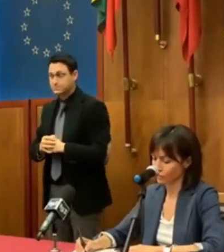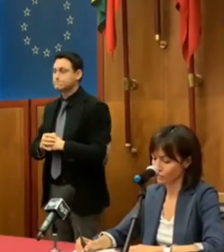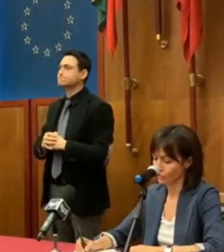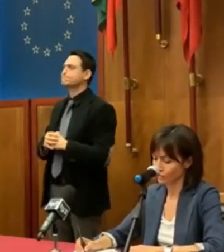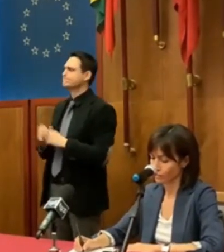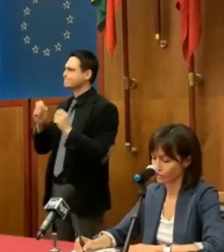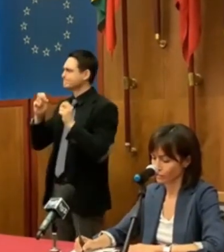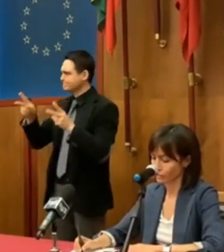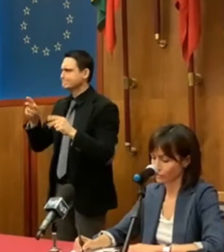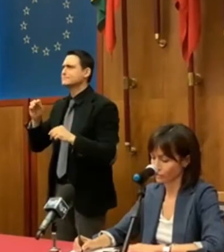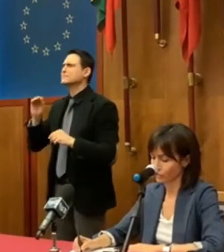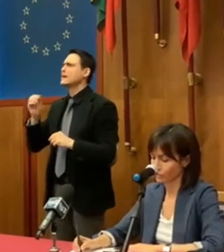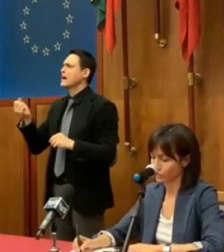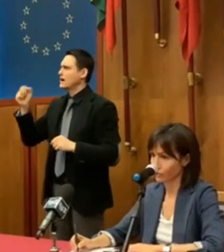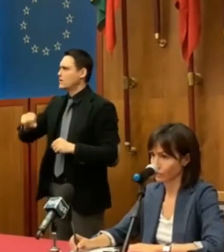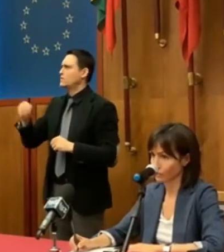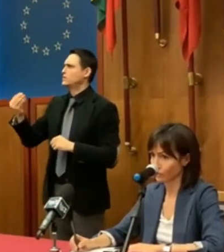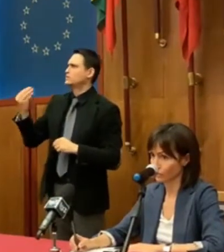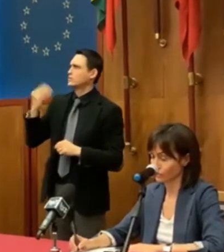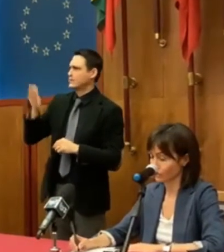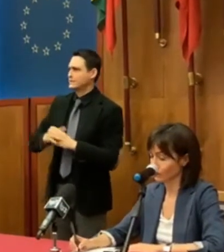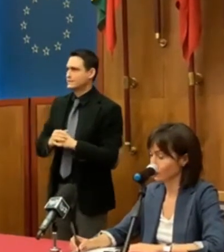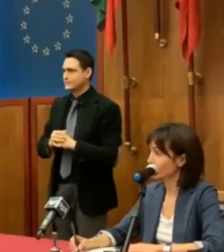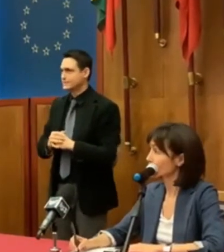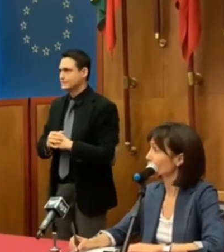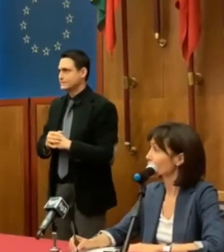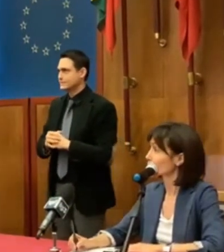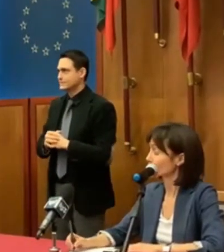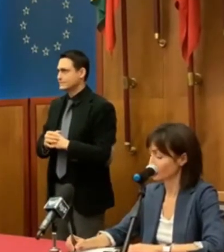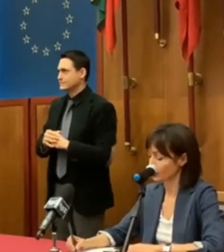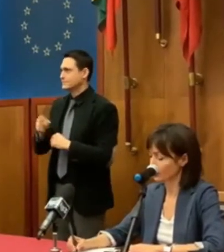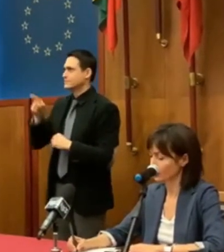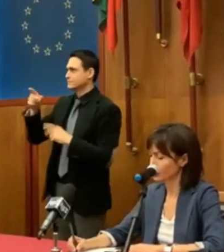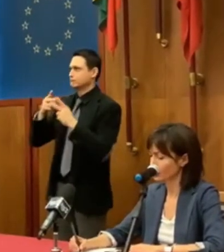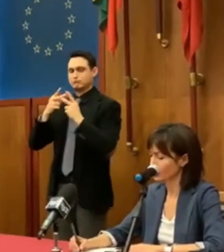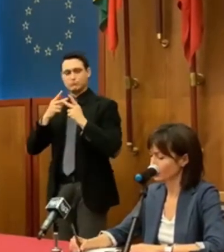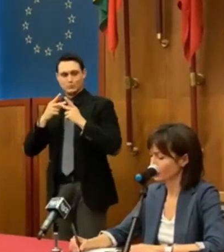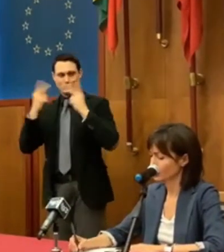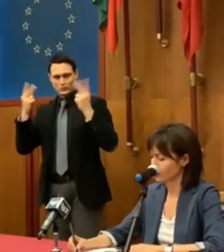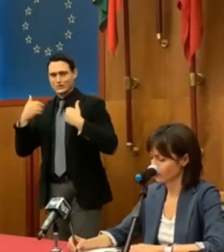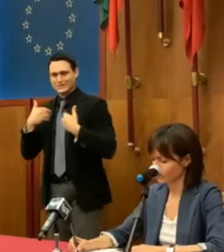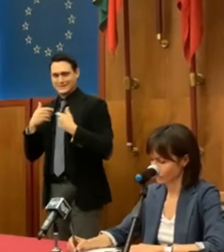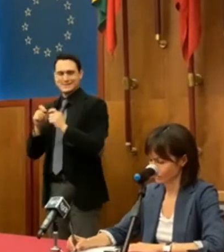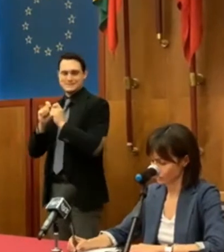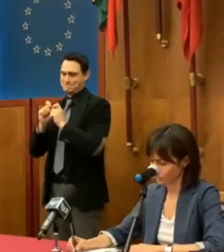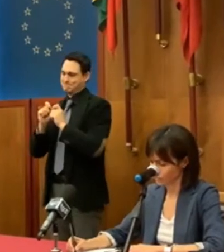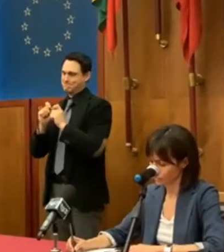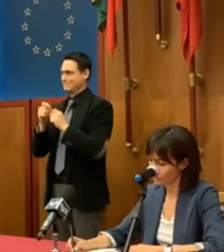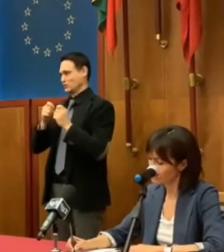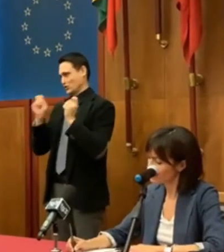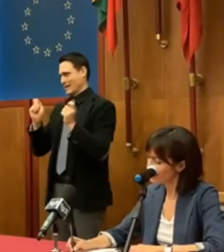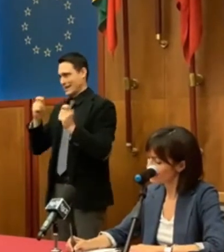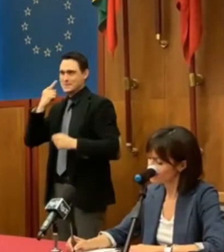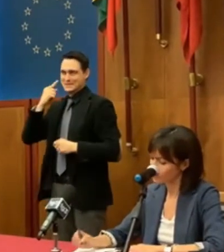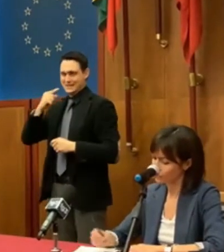Altre domande? Buongiorno Ministro, Andrea Castorino Messina Sudei. Quando è arrivata